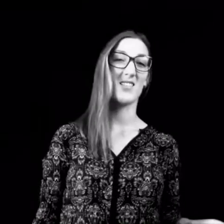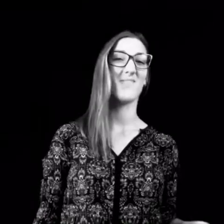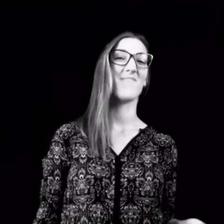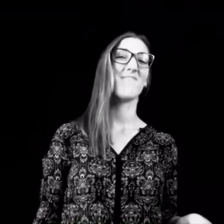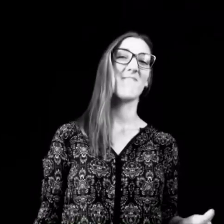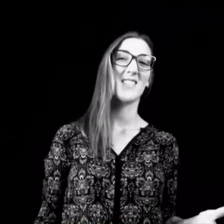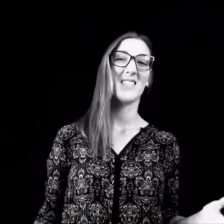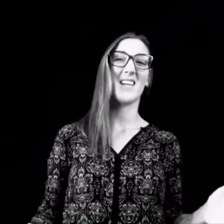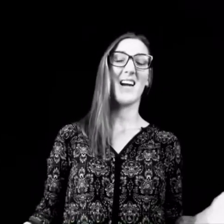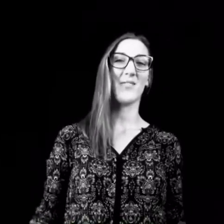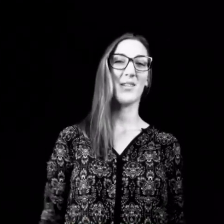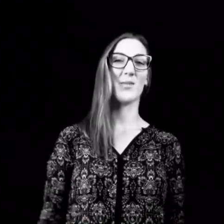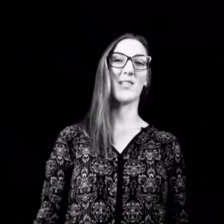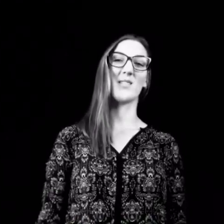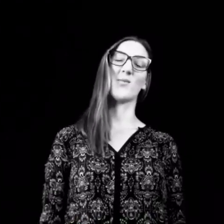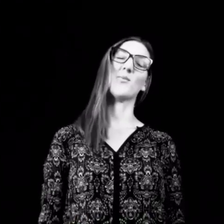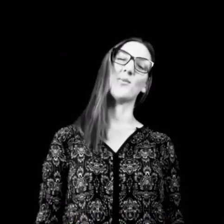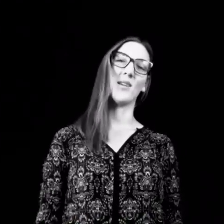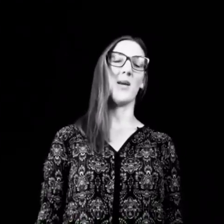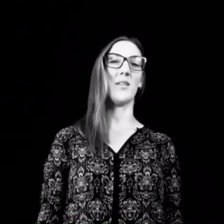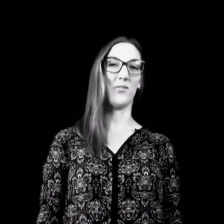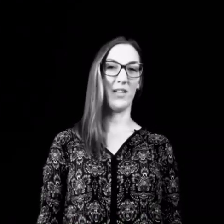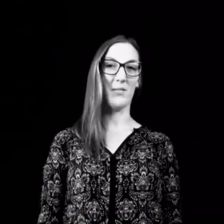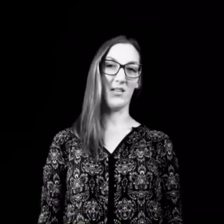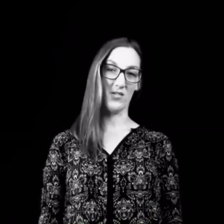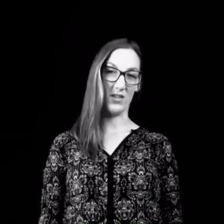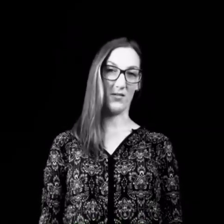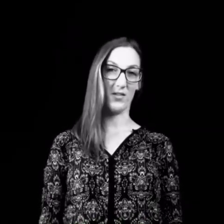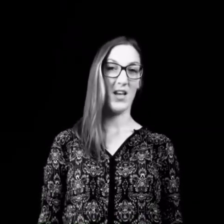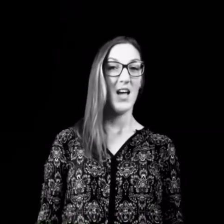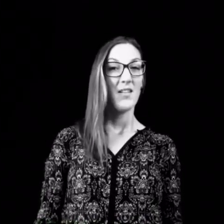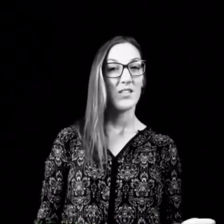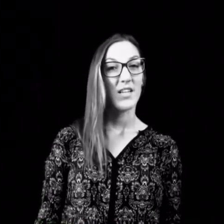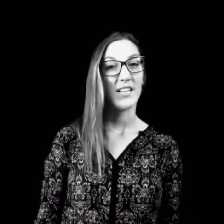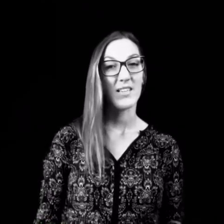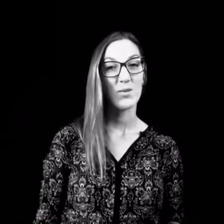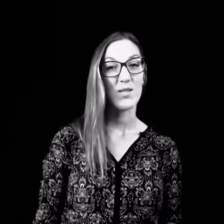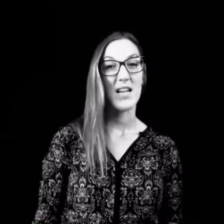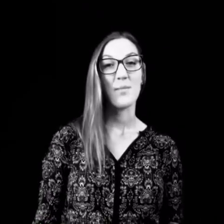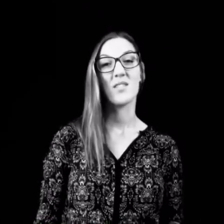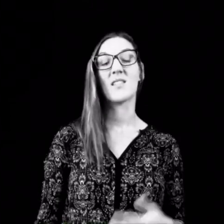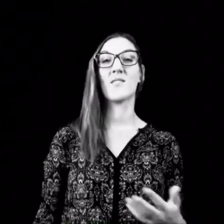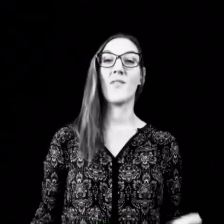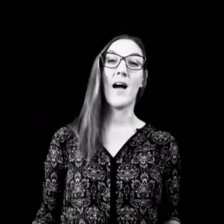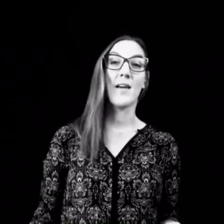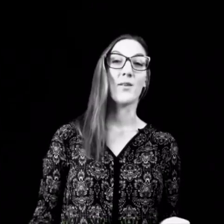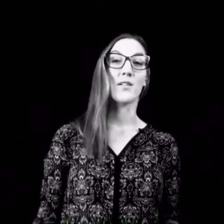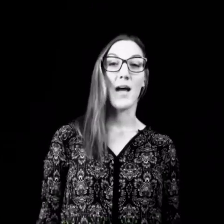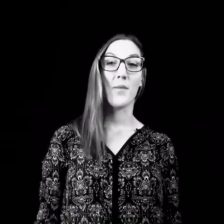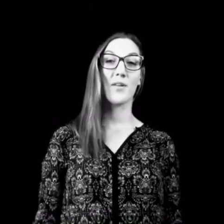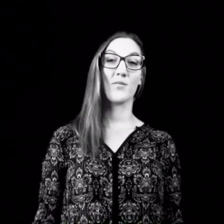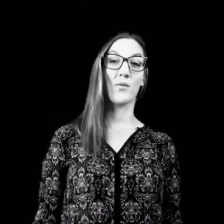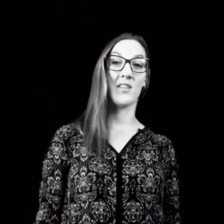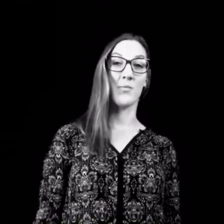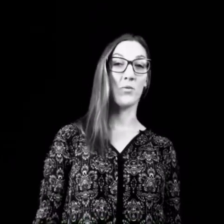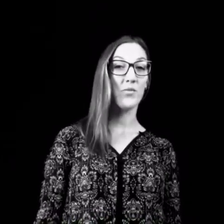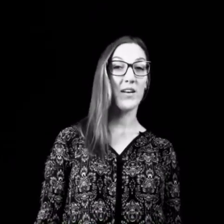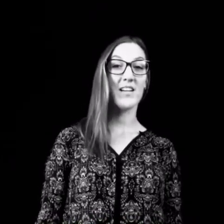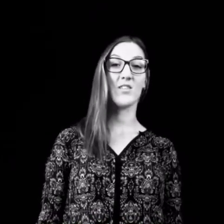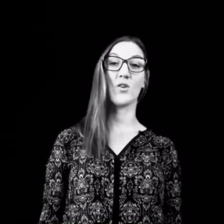einfach so, dass es unglaublich viele Menschen trifft. Wahrscheinlich kennst du selbst zwei oder drei Personen in deinem Umfeld, die schon